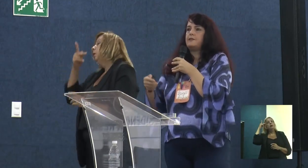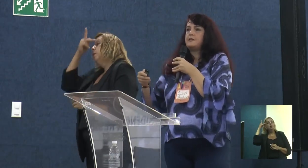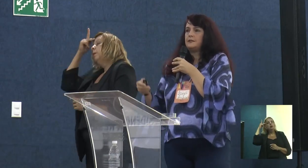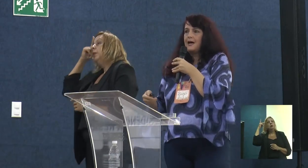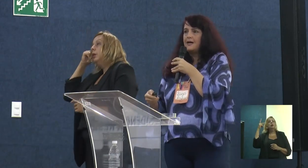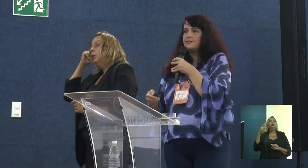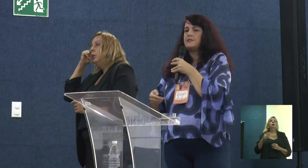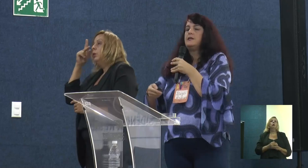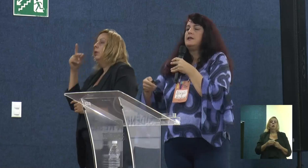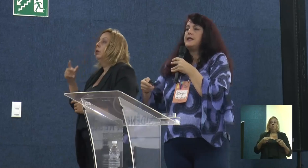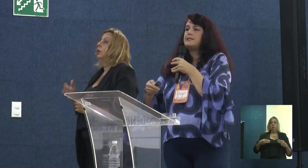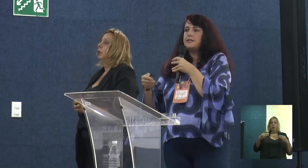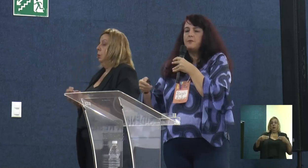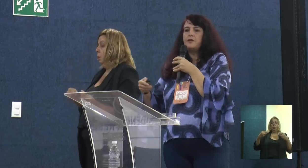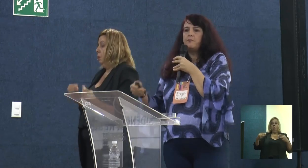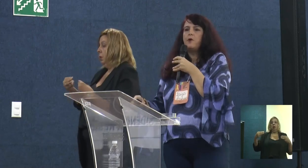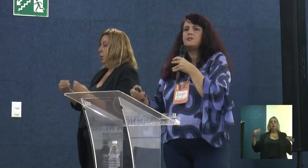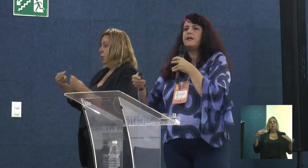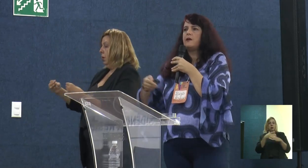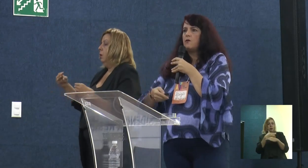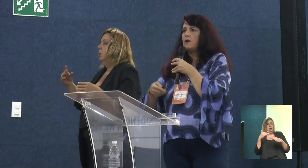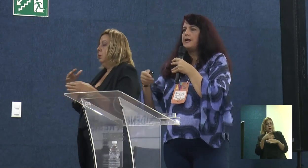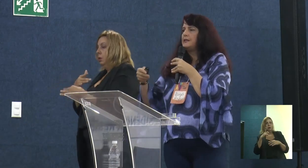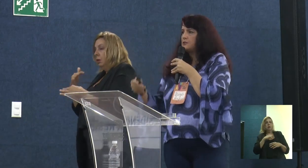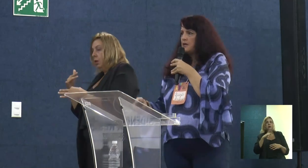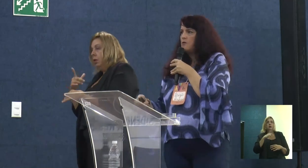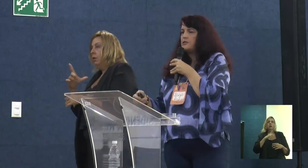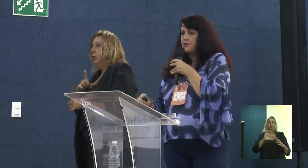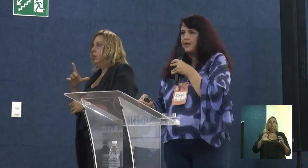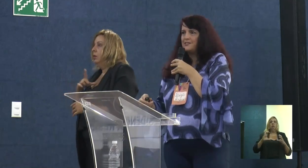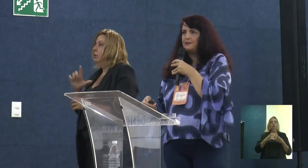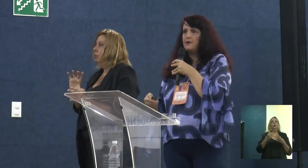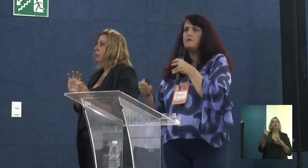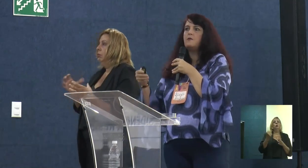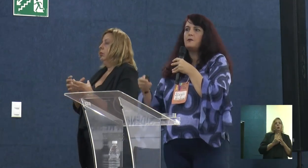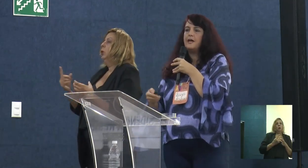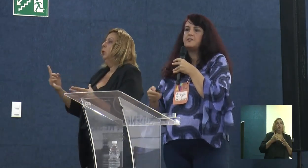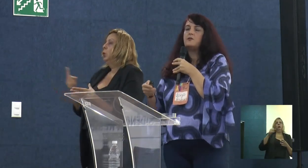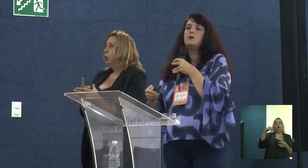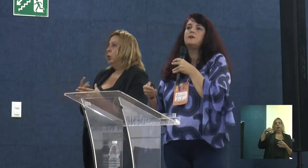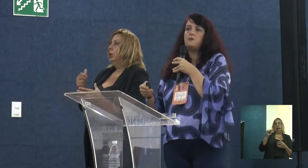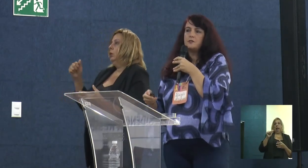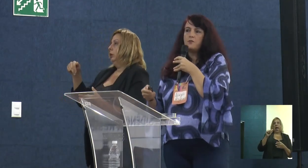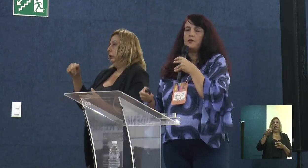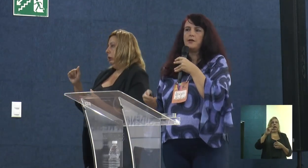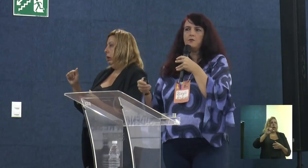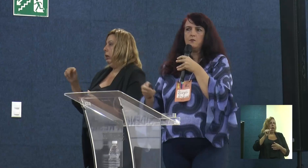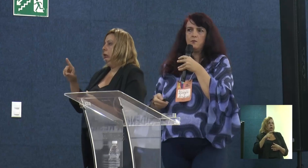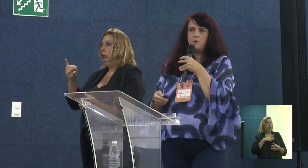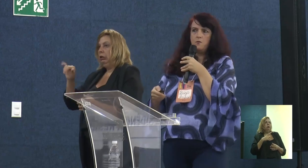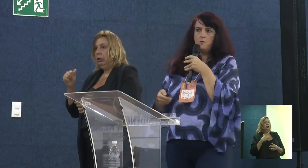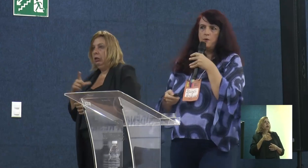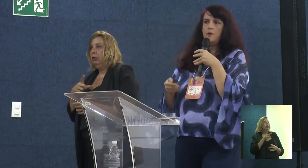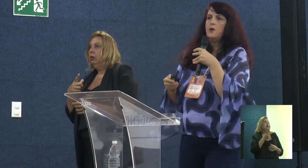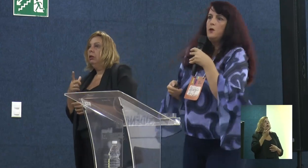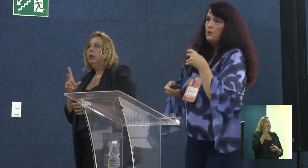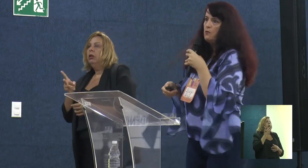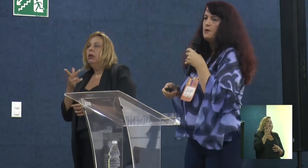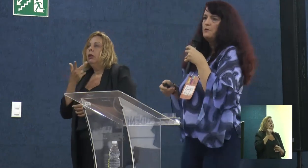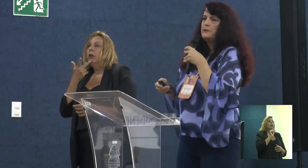do Ministério das Cidades. Sempre que pode, Erika Cocay está com a gente. Então, Nádia, outra coisa que eu falei com